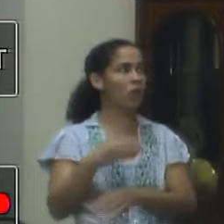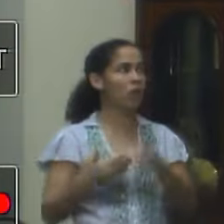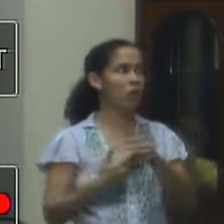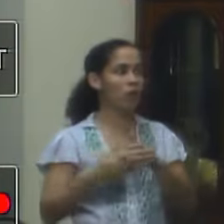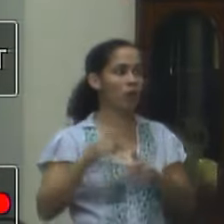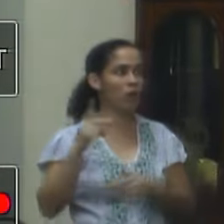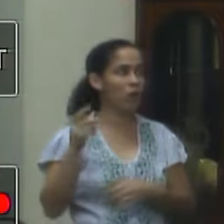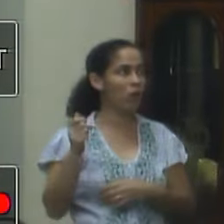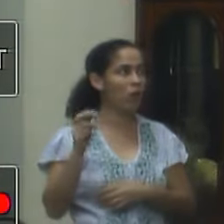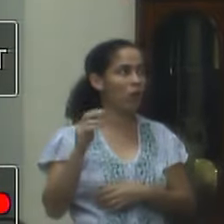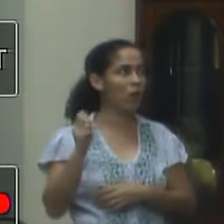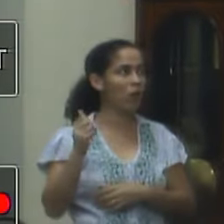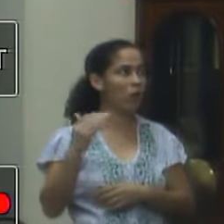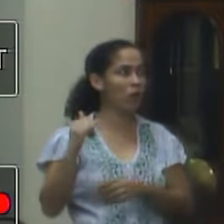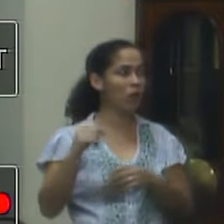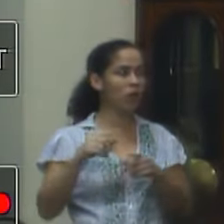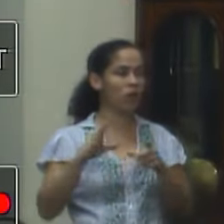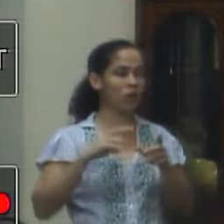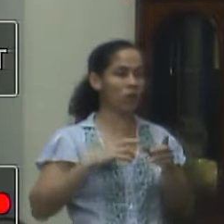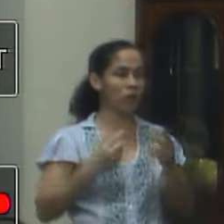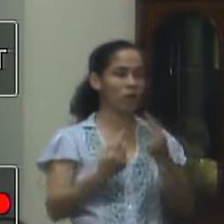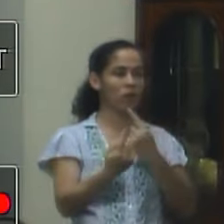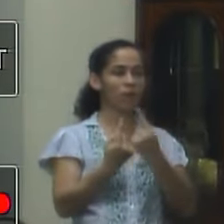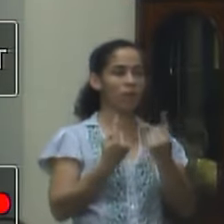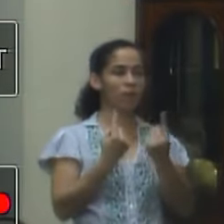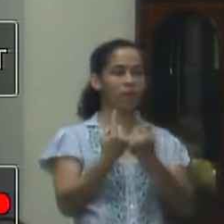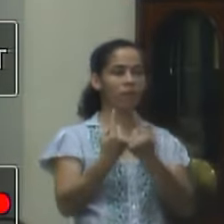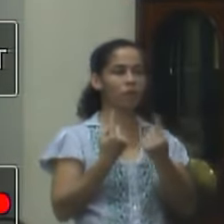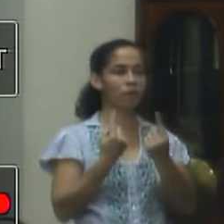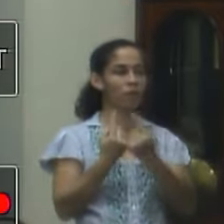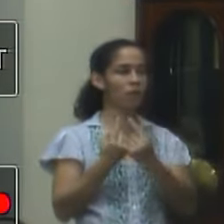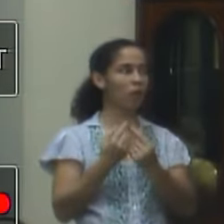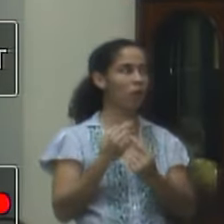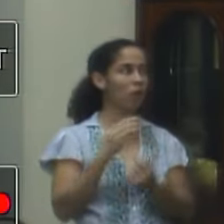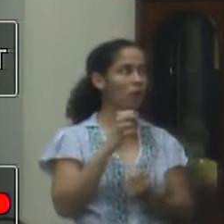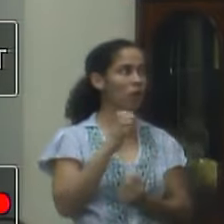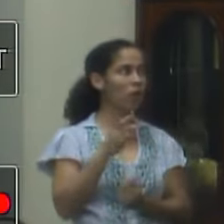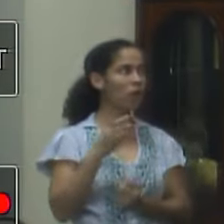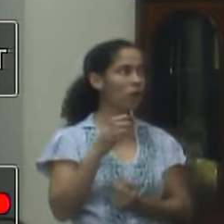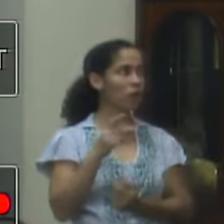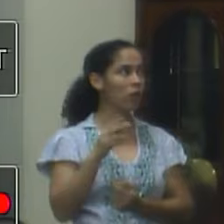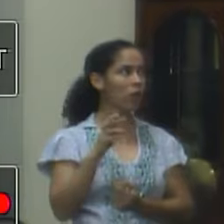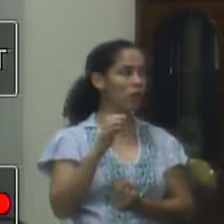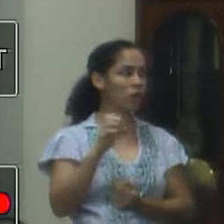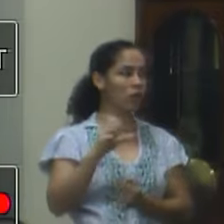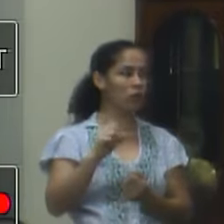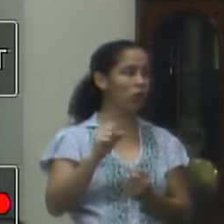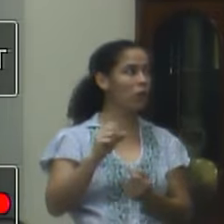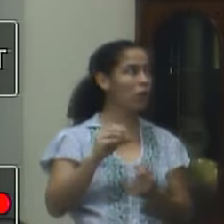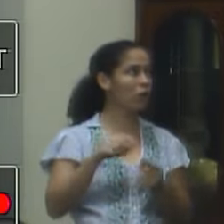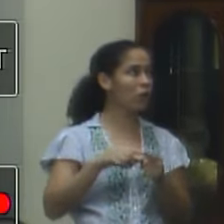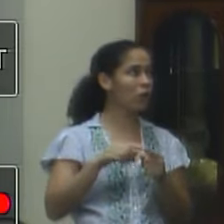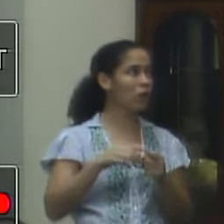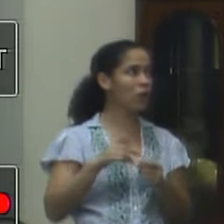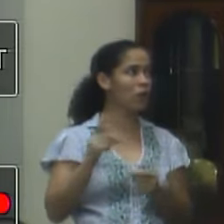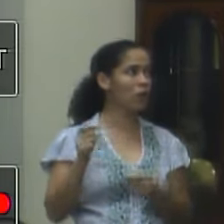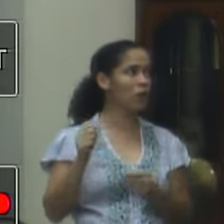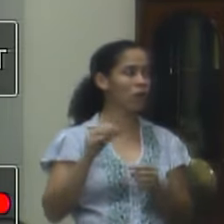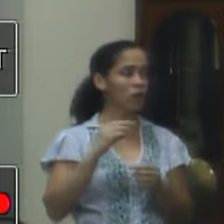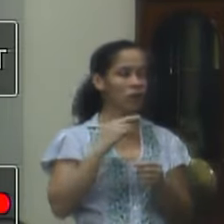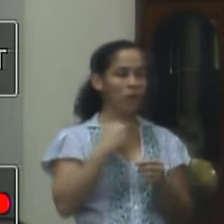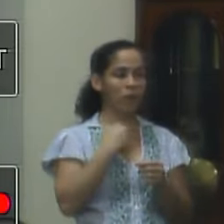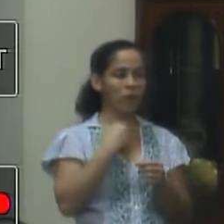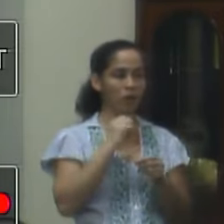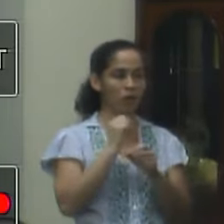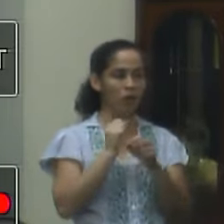Paracambi numa linha dupla porque já existe um trem expresso com pouca parada até Japeri até Paracambi e